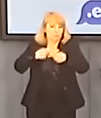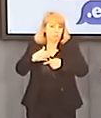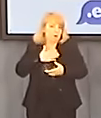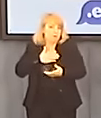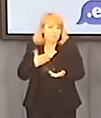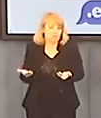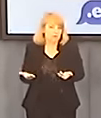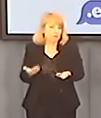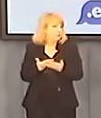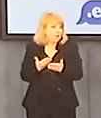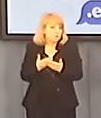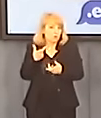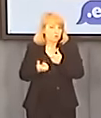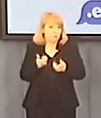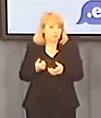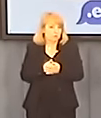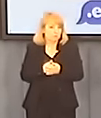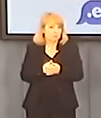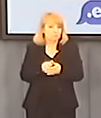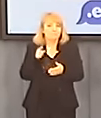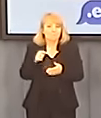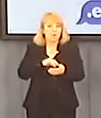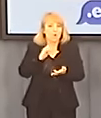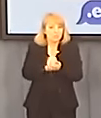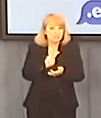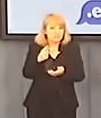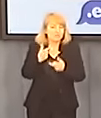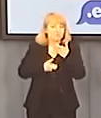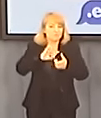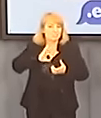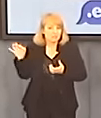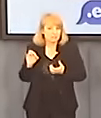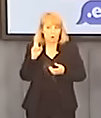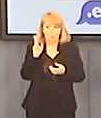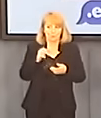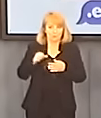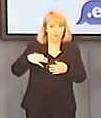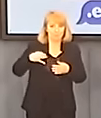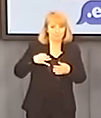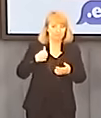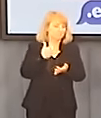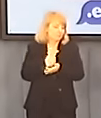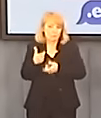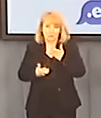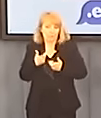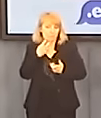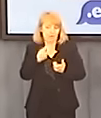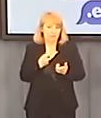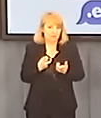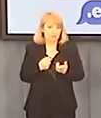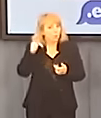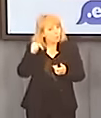prowadząca działalność gospodarczą nie jest prosumentem. Zastanawiam się, jaka jest konkluzja